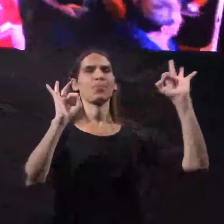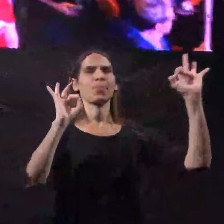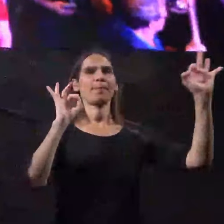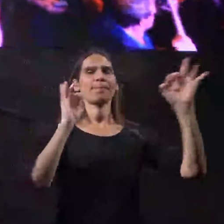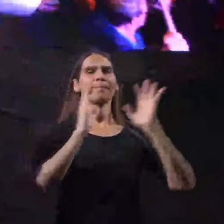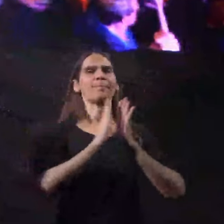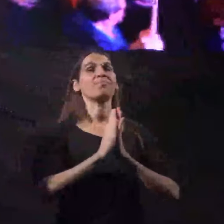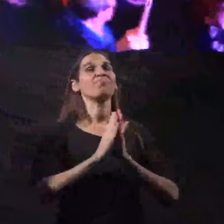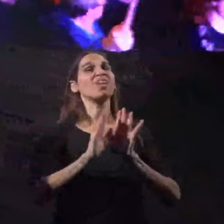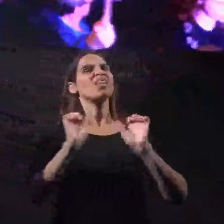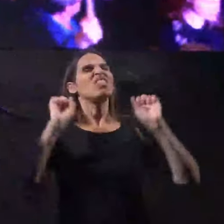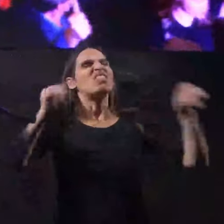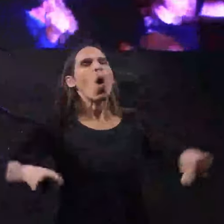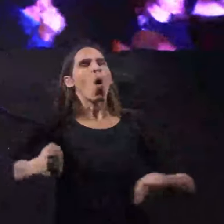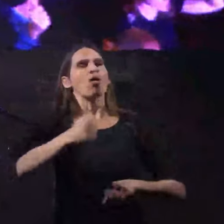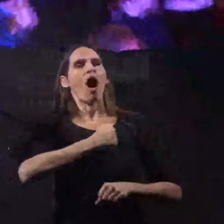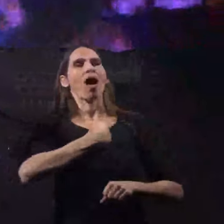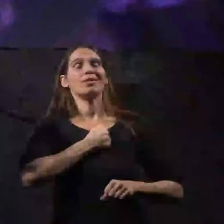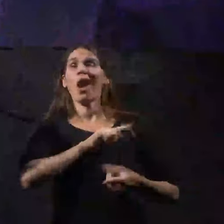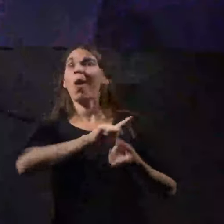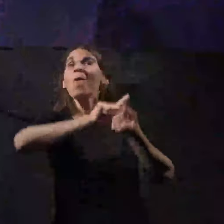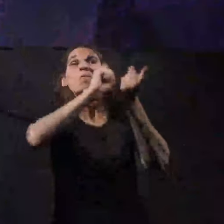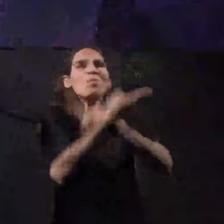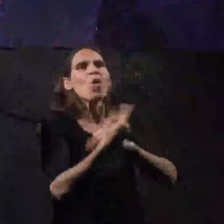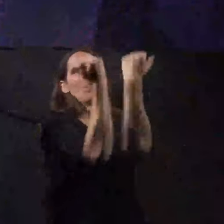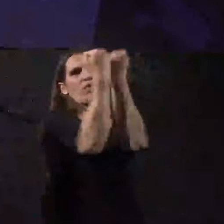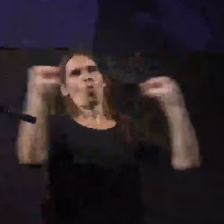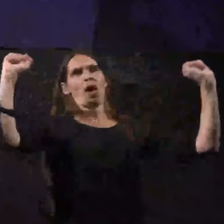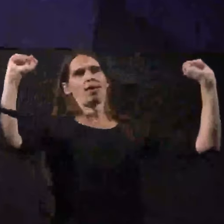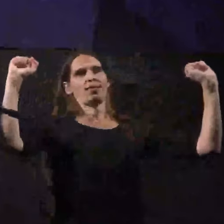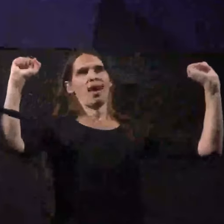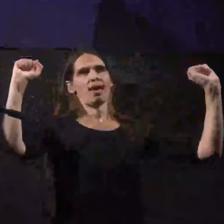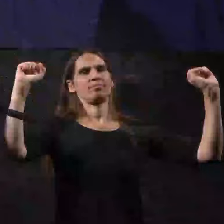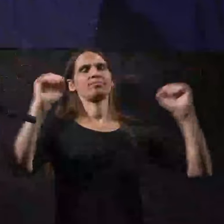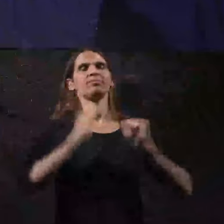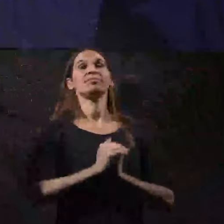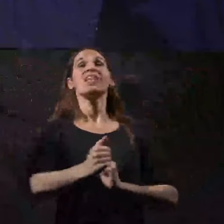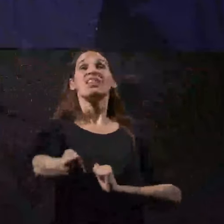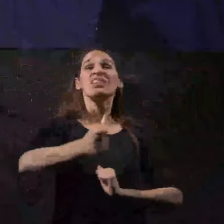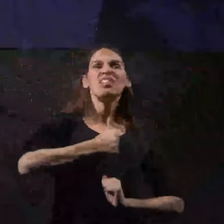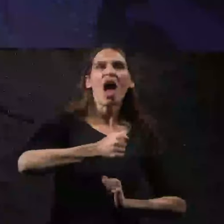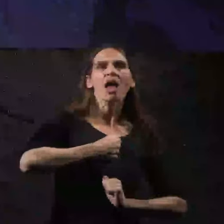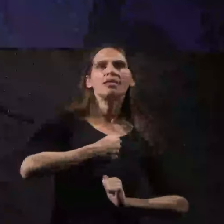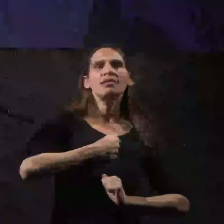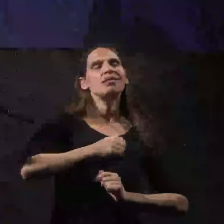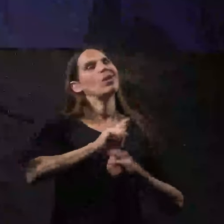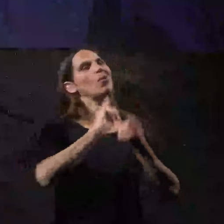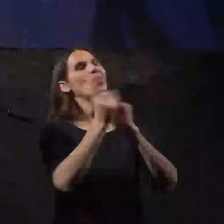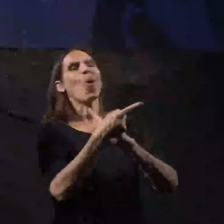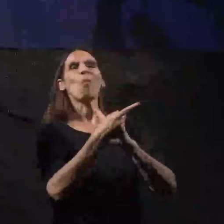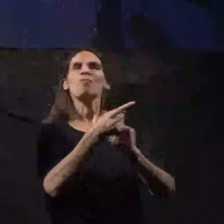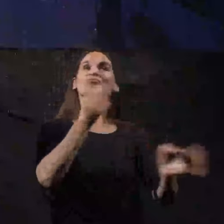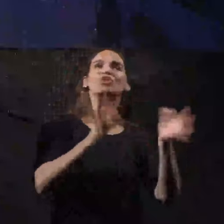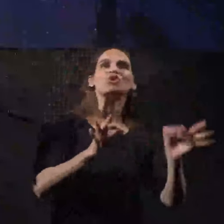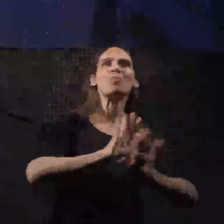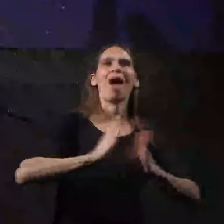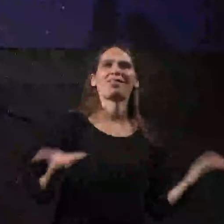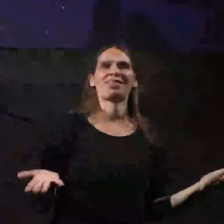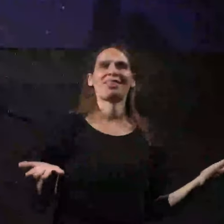תאוקרטיה במקום דמוקרטיה דת במקום משפט